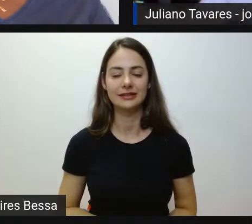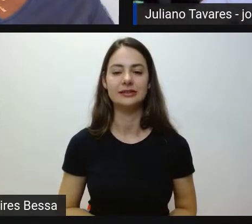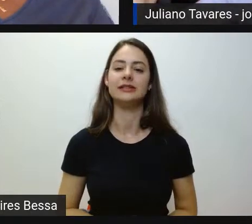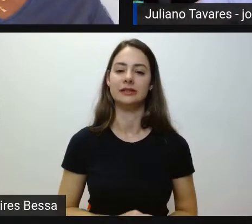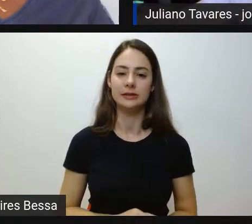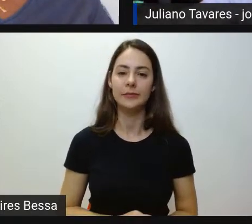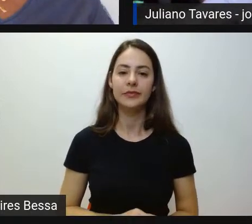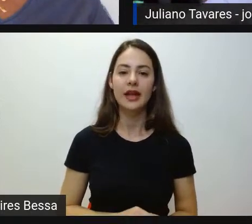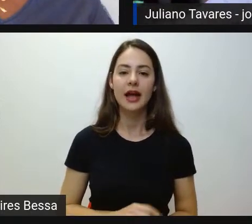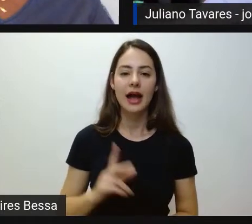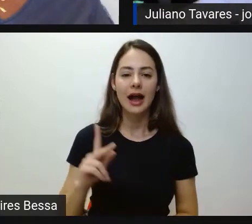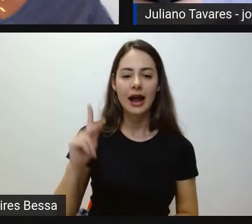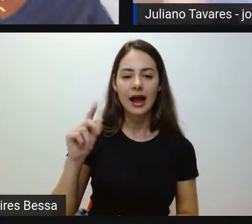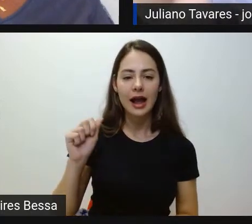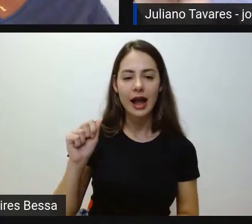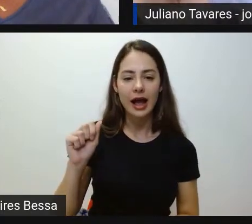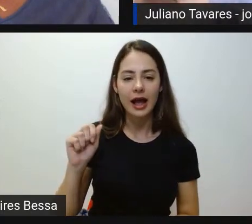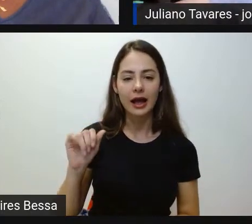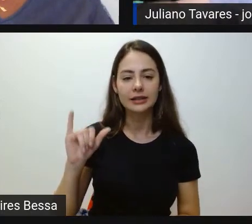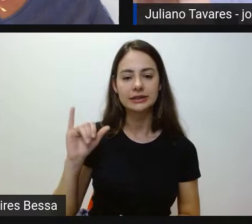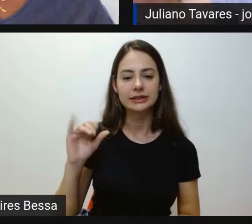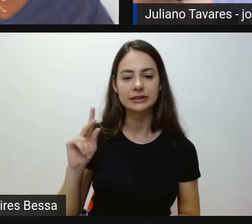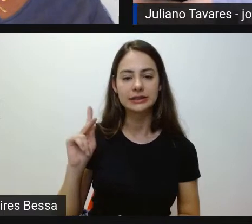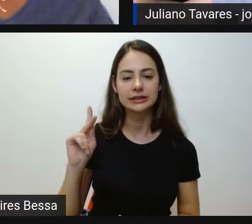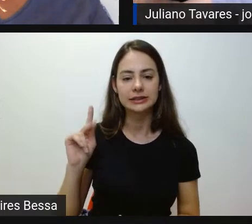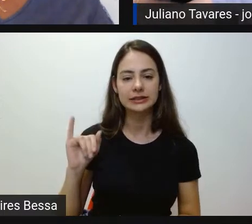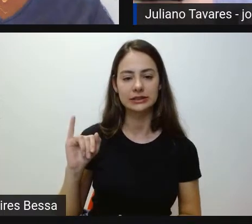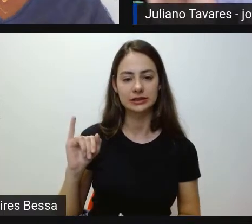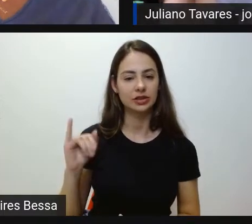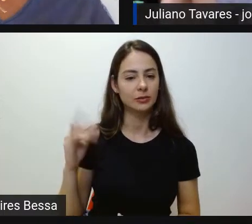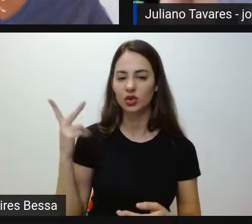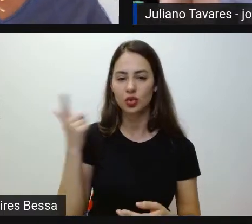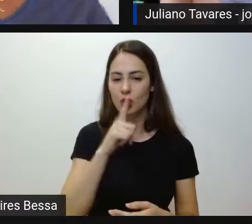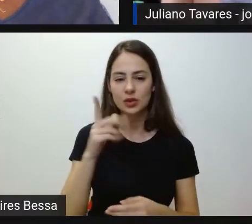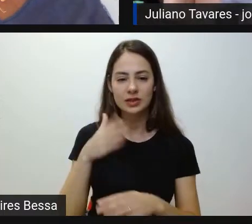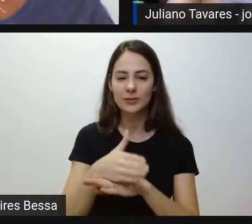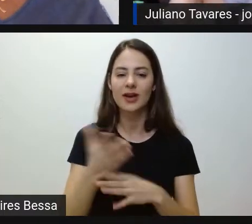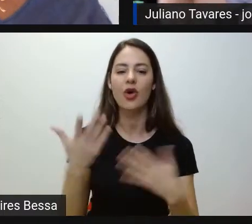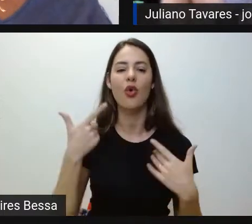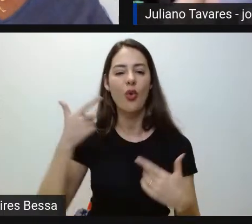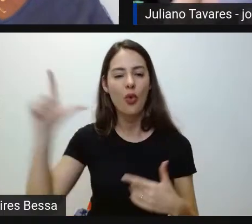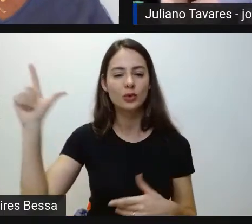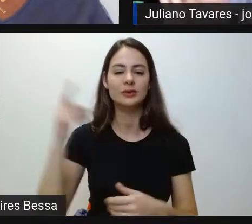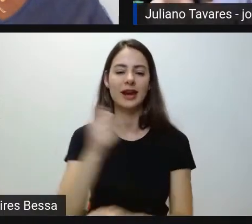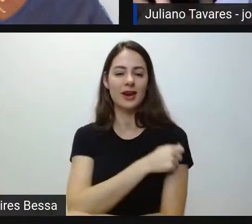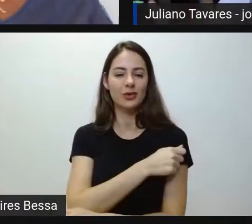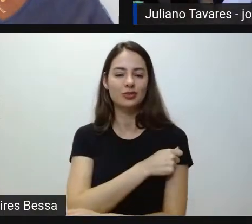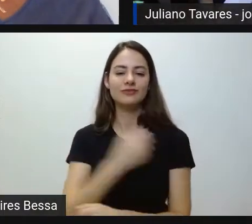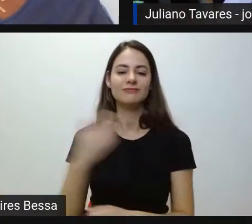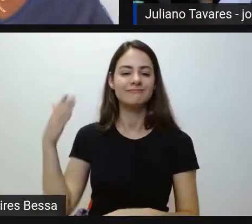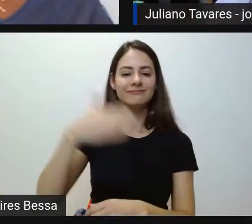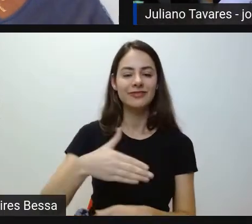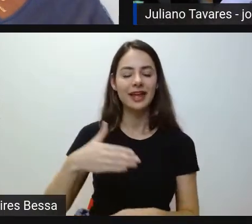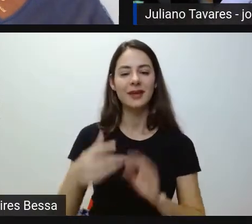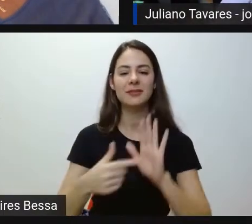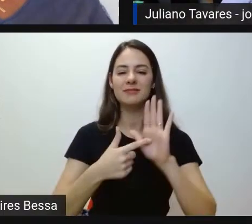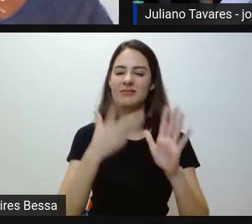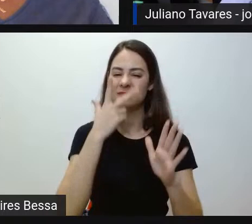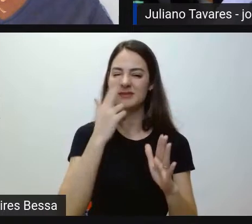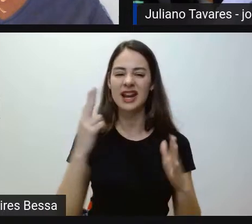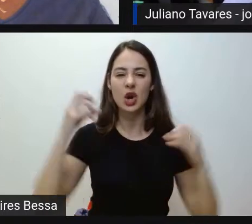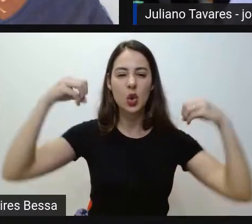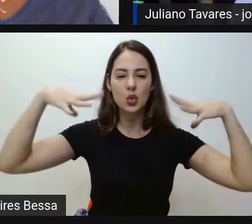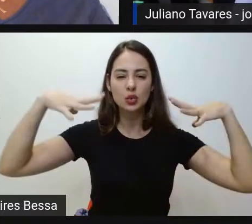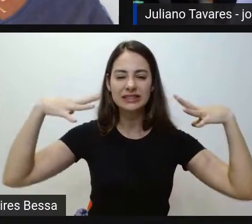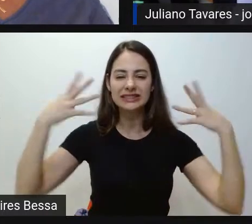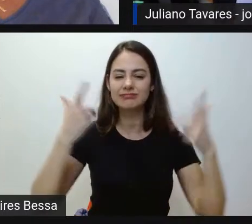Kaique, eu acho que não conseguiu entrar, a gente ia trazer um outro estudante lá do campus Piuí, mas parece que teve um problema de luz, energia, uma chuva